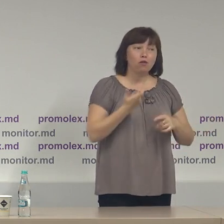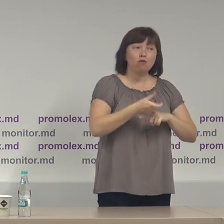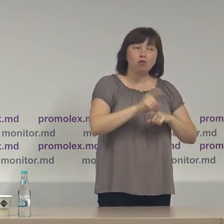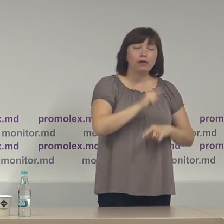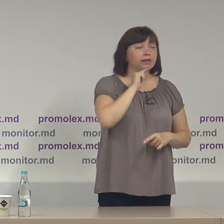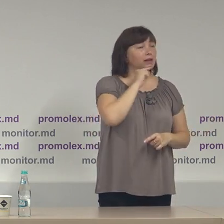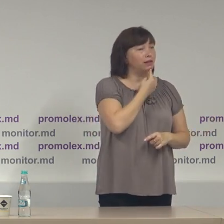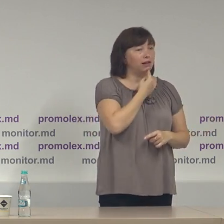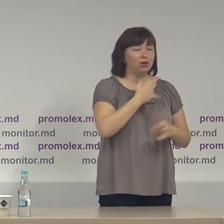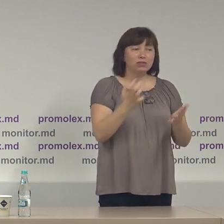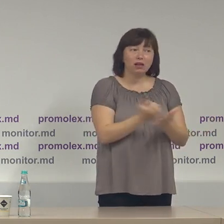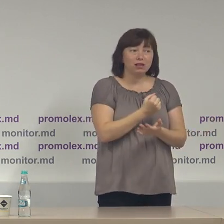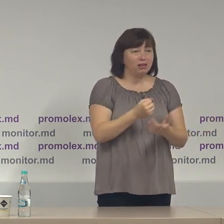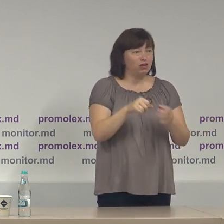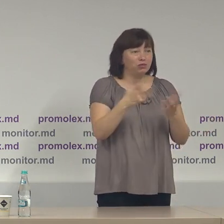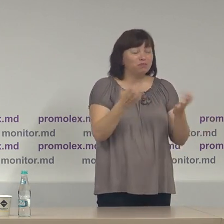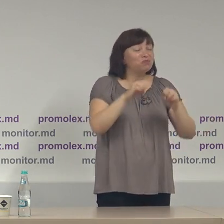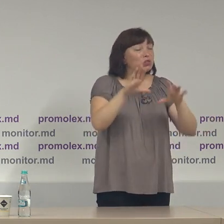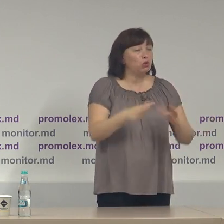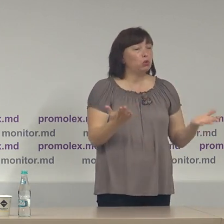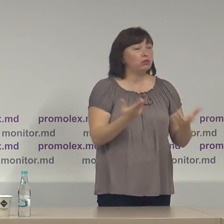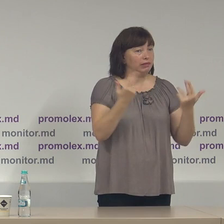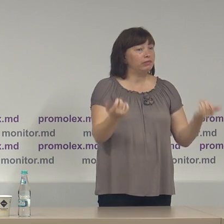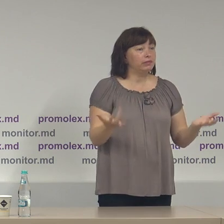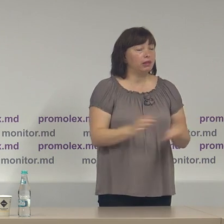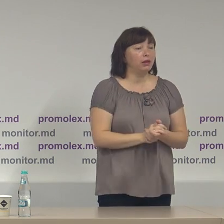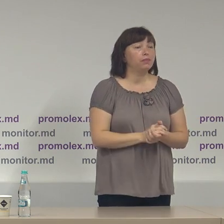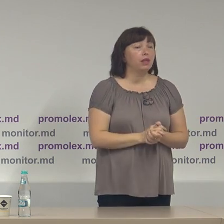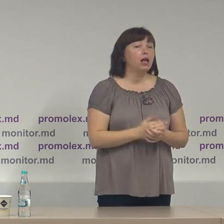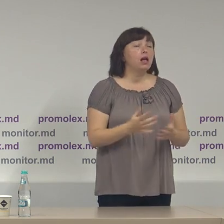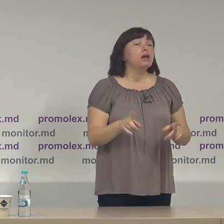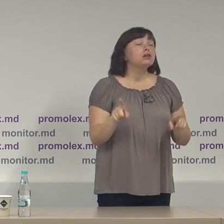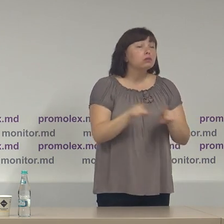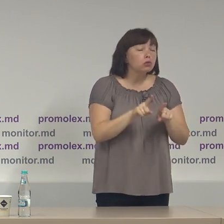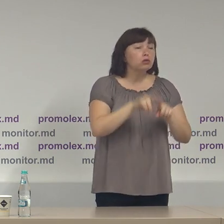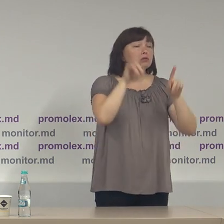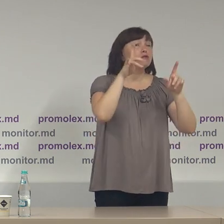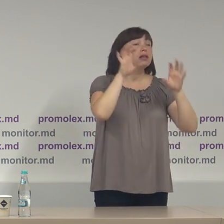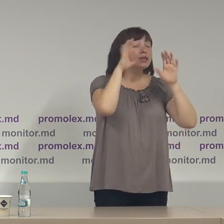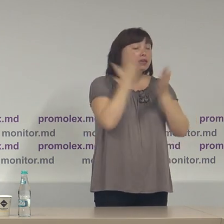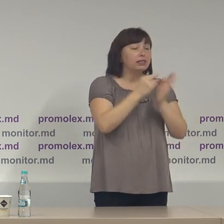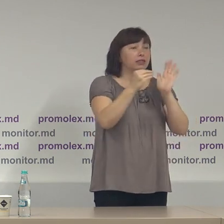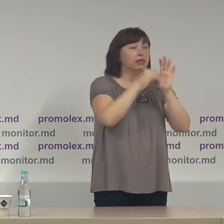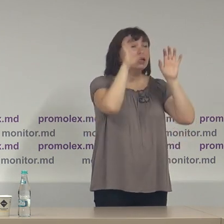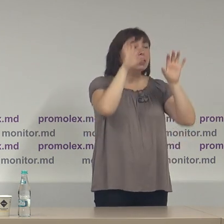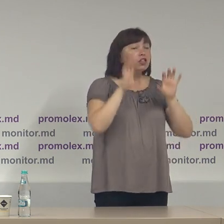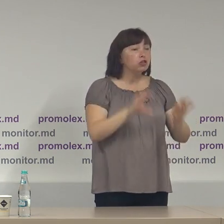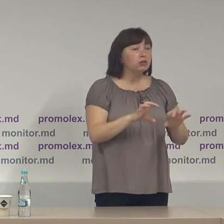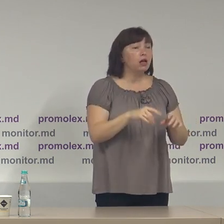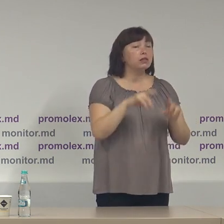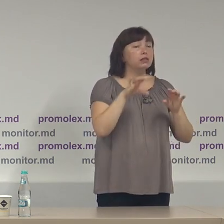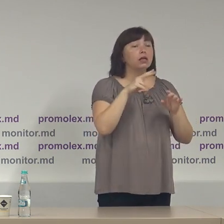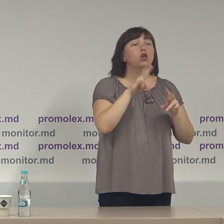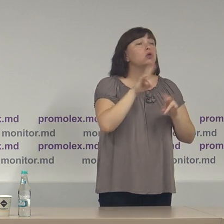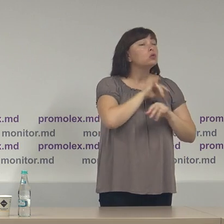găsești o astfel de soluție cert este că legislația practic nu